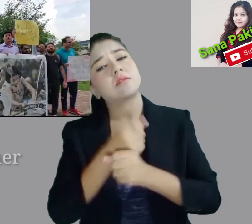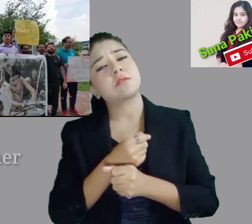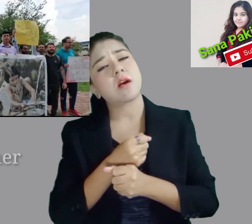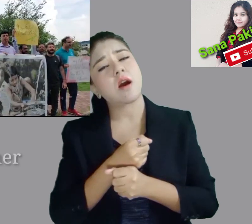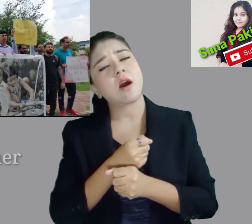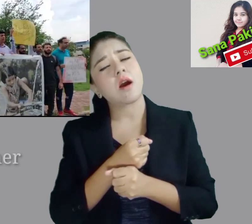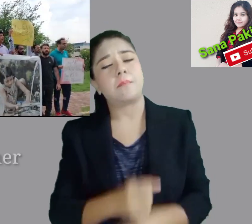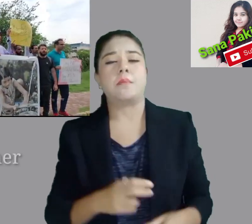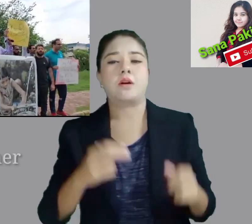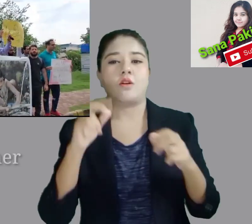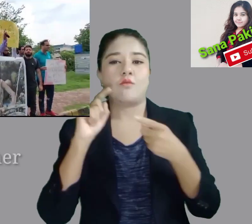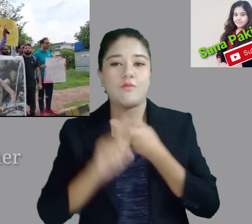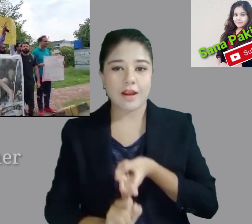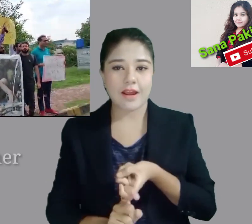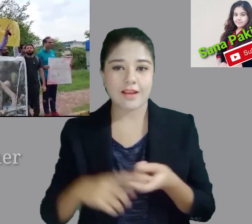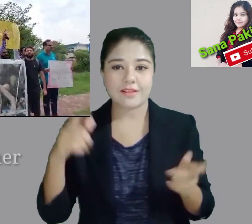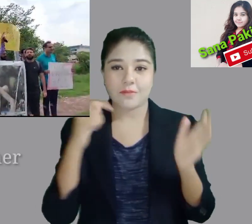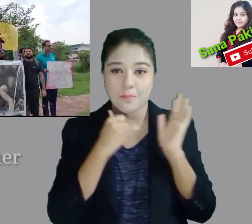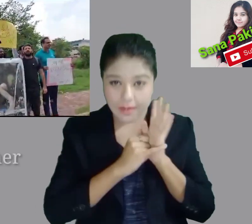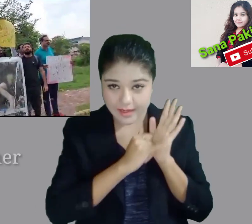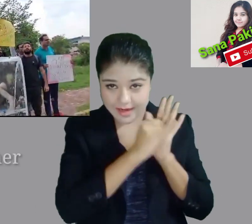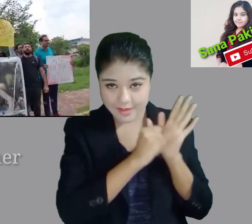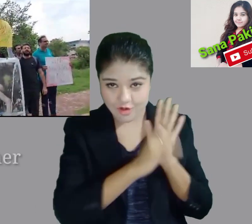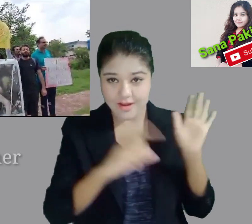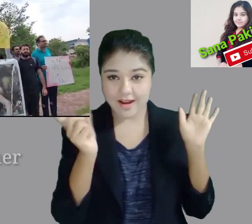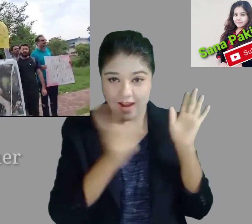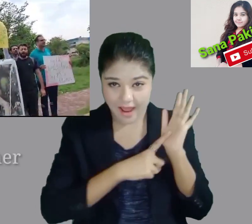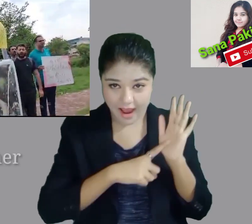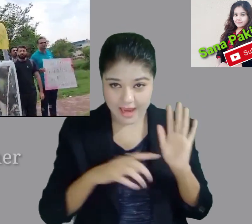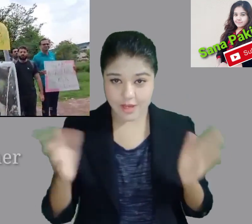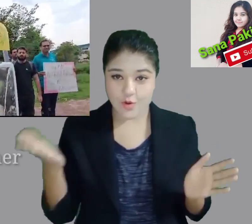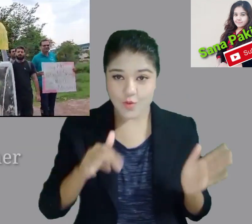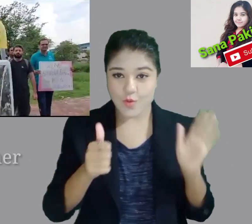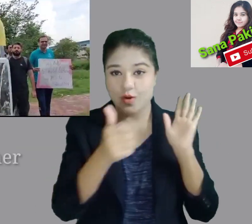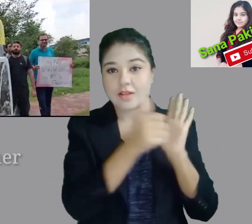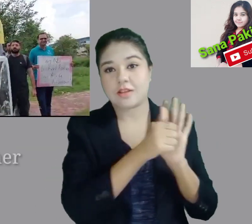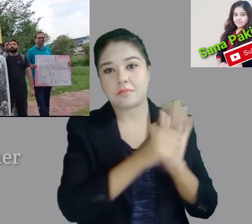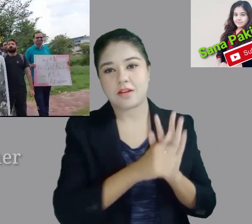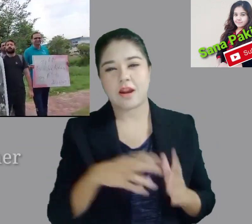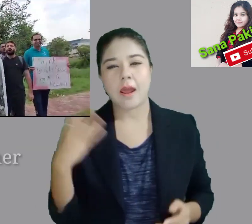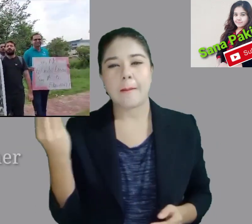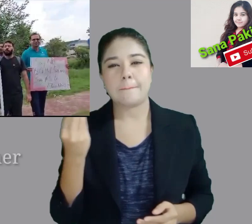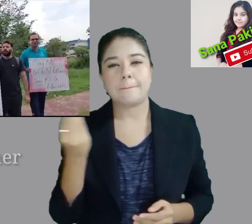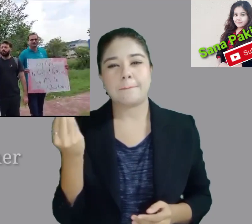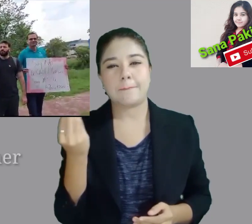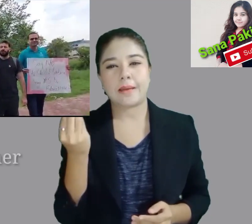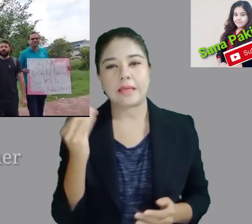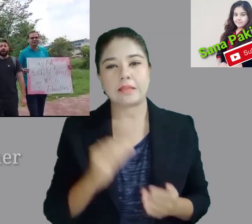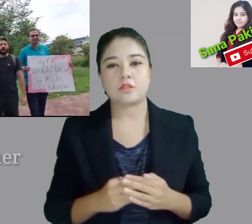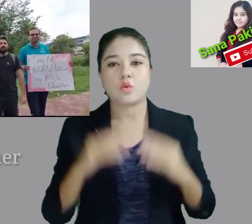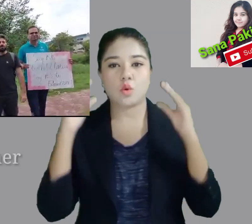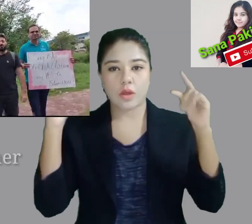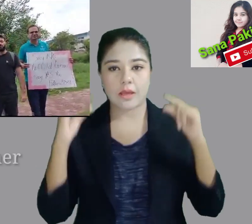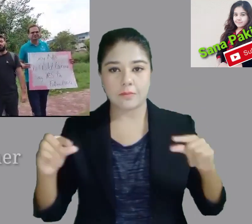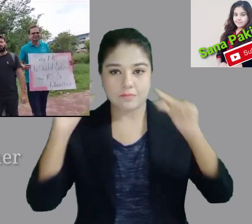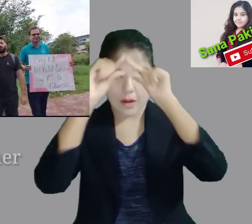ہم کیا چاہتے پولیس ریفارم ہم کیا